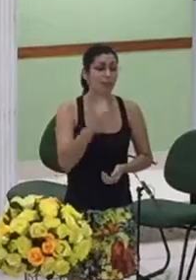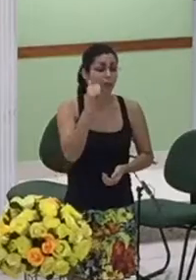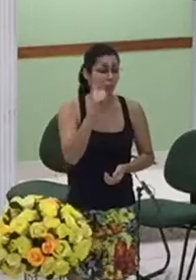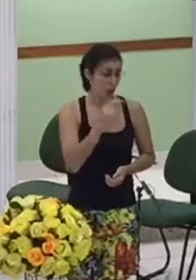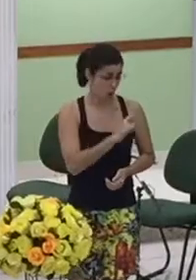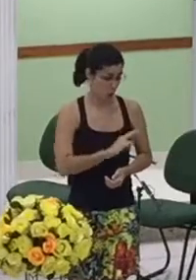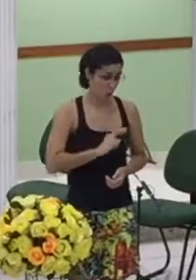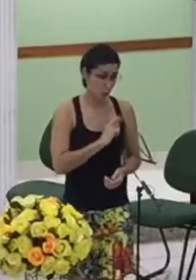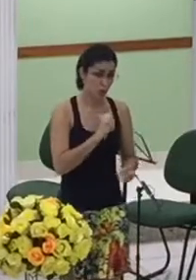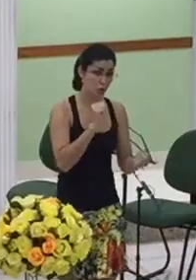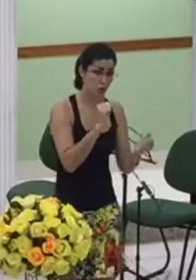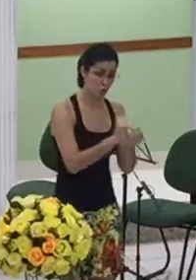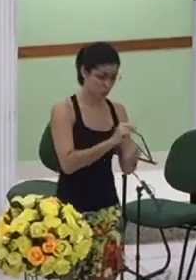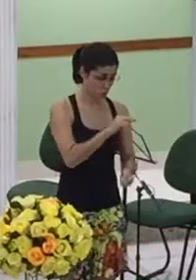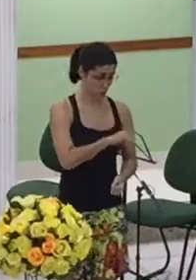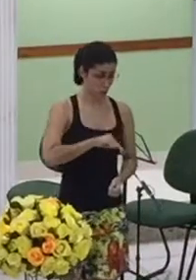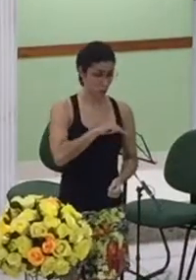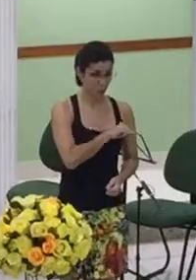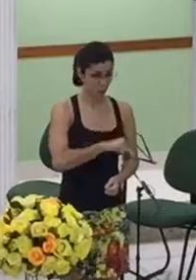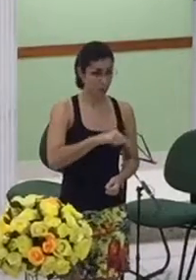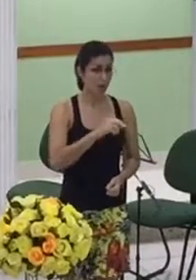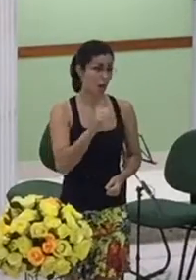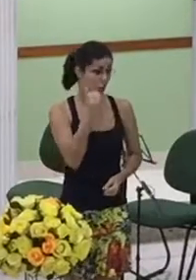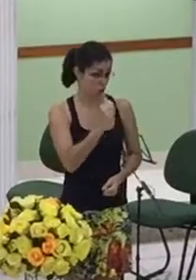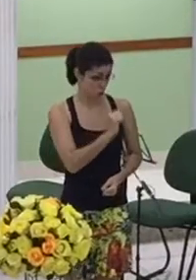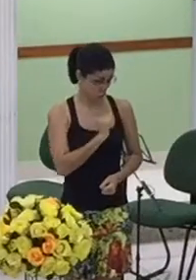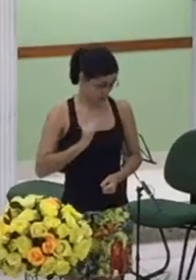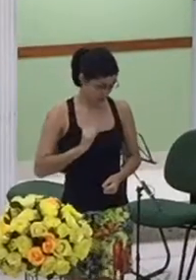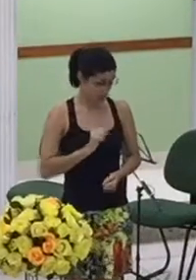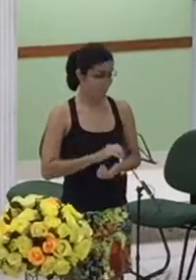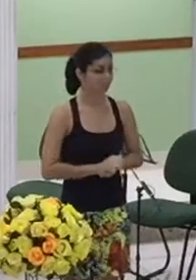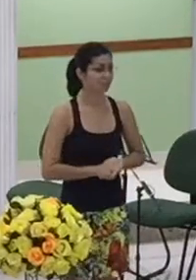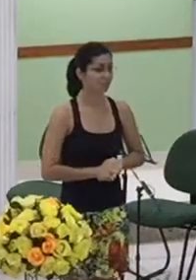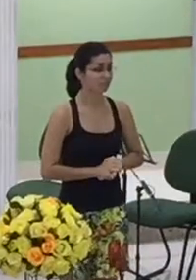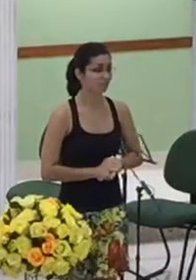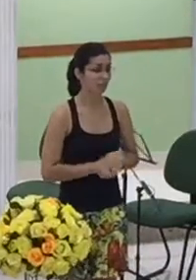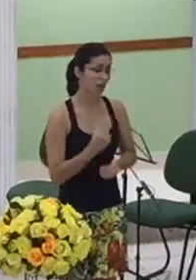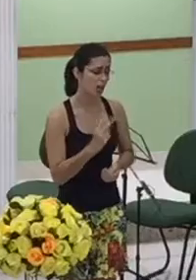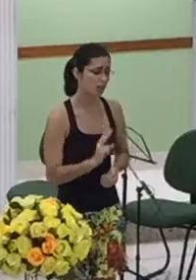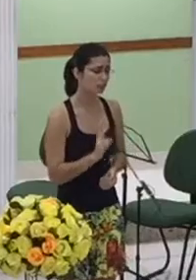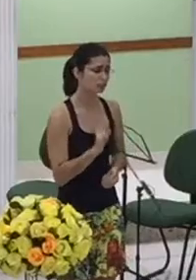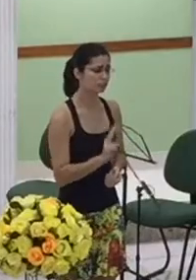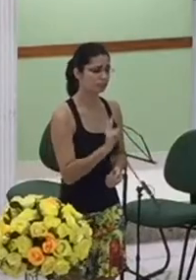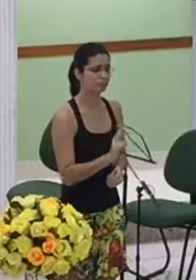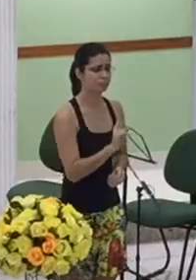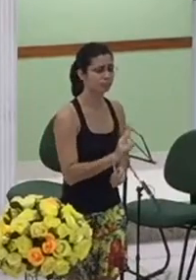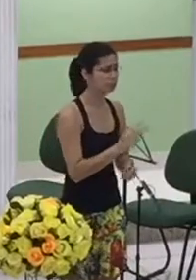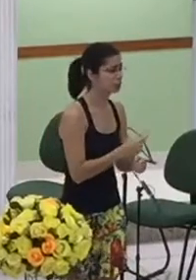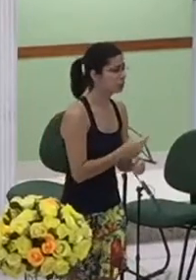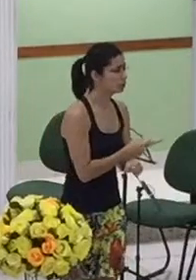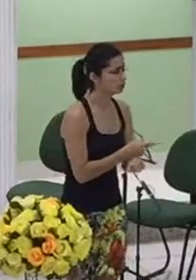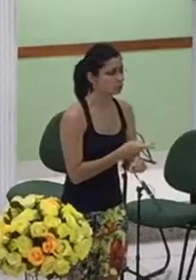digna em busca de se livrar da morte na verdade porque no país onde eles estavam havia grande fogo